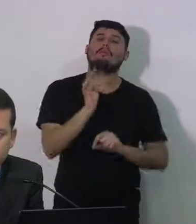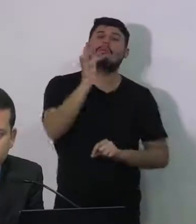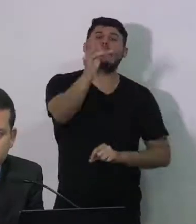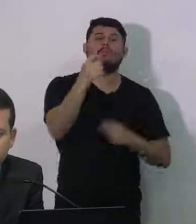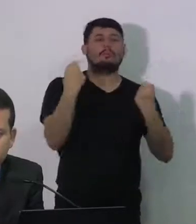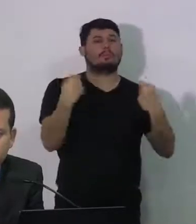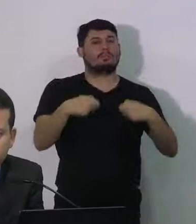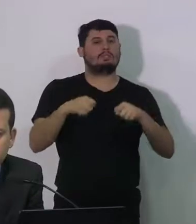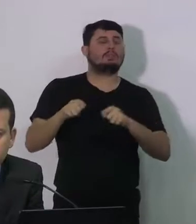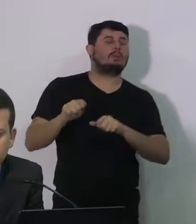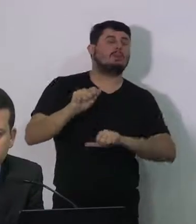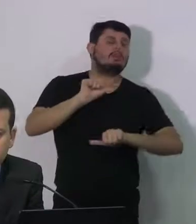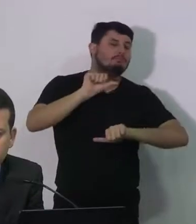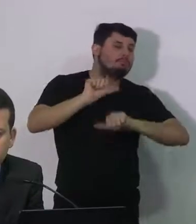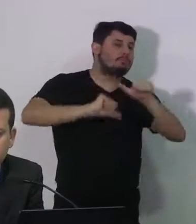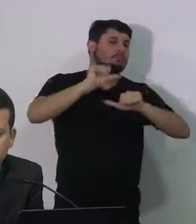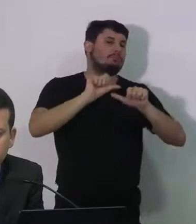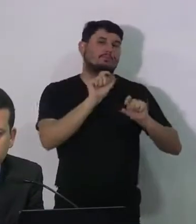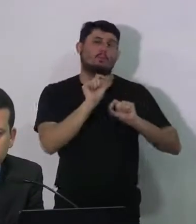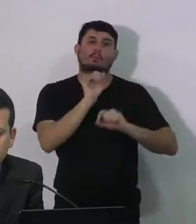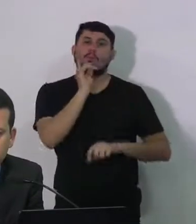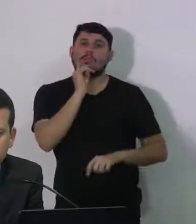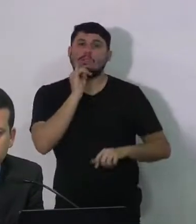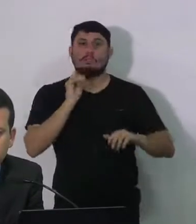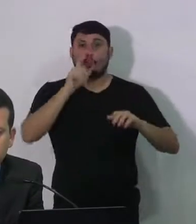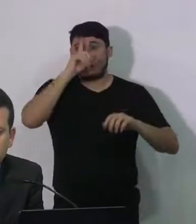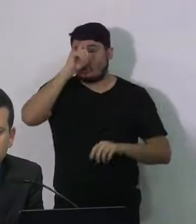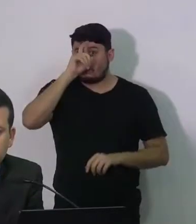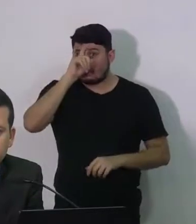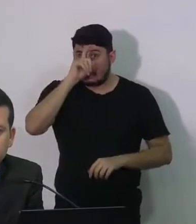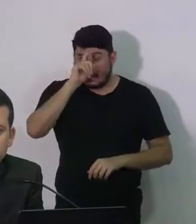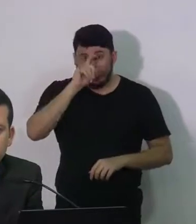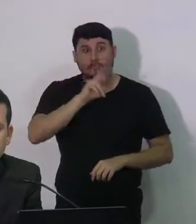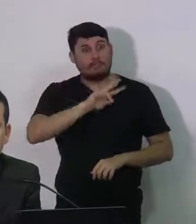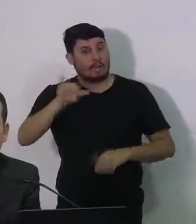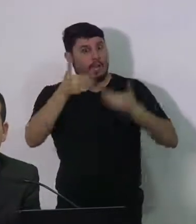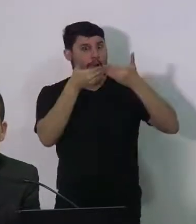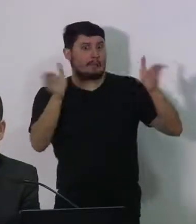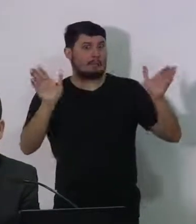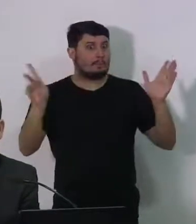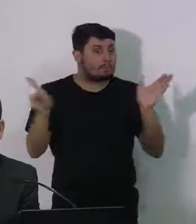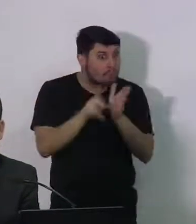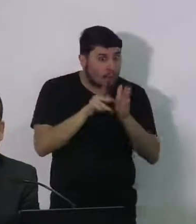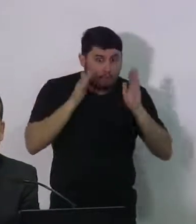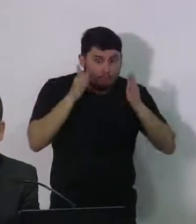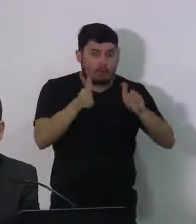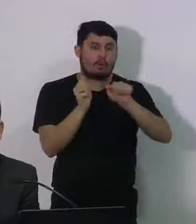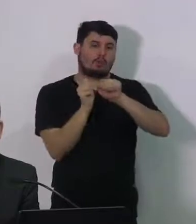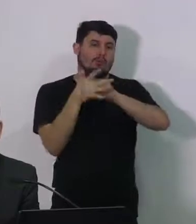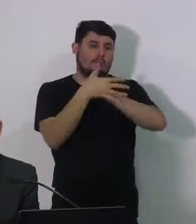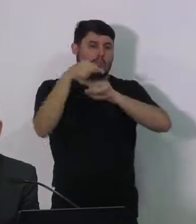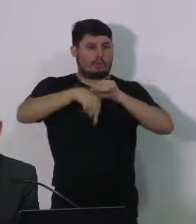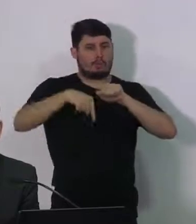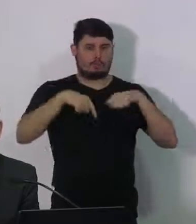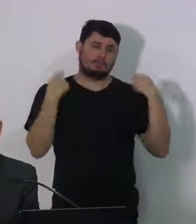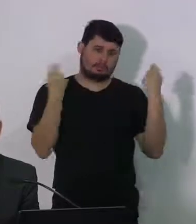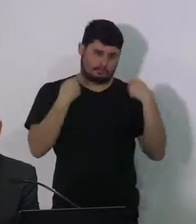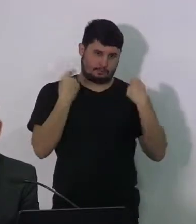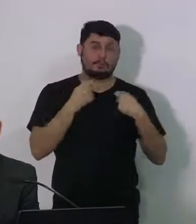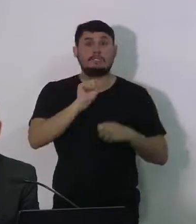A reorganização do Hospital Manuel Afonso, a destinação dele para atender a Covid-19, aqueles pacientes que precisarem de